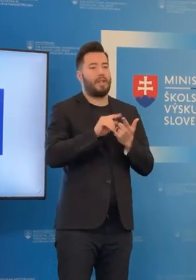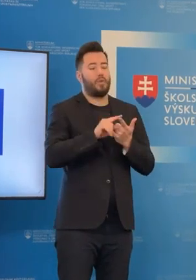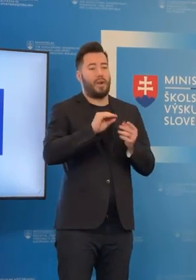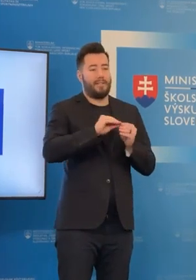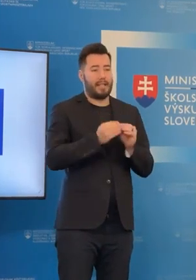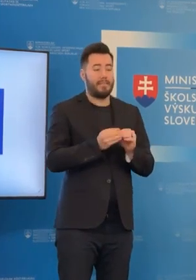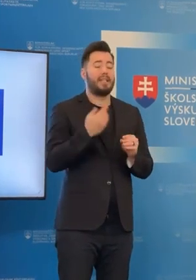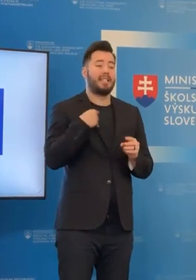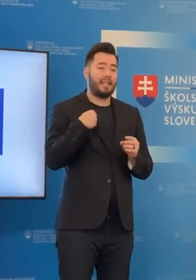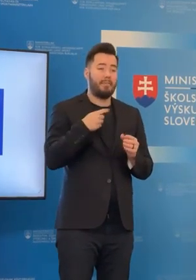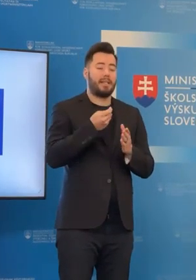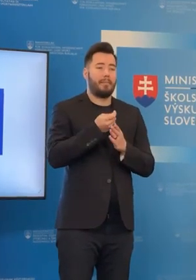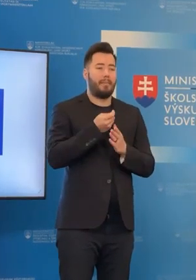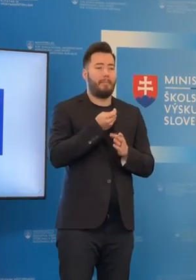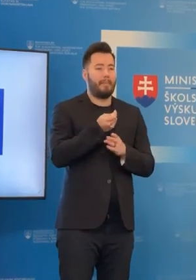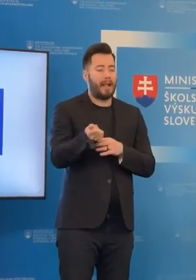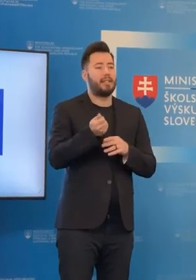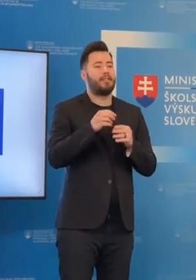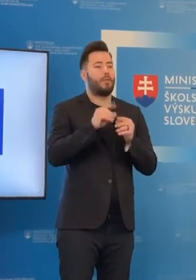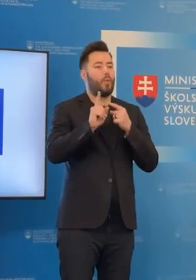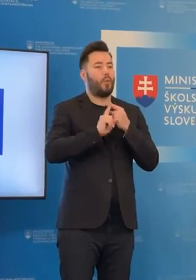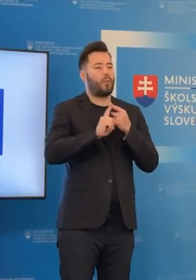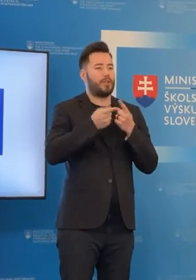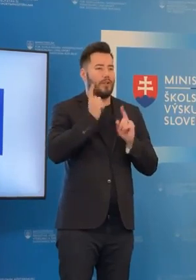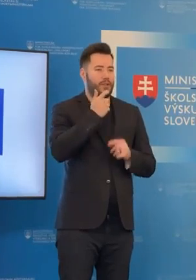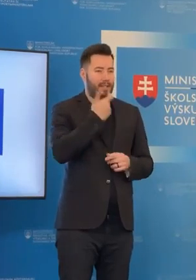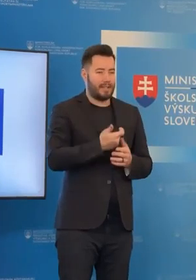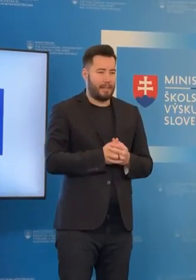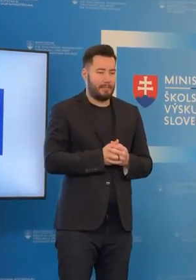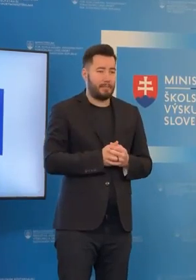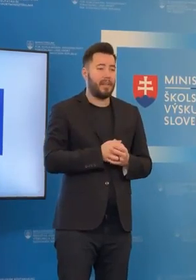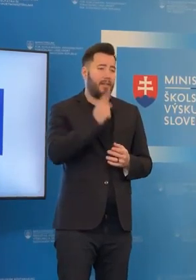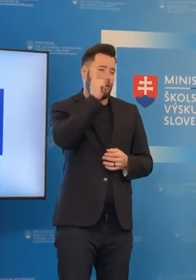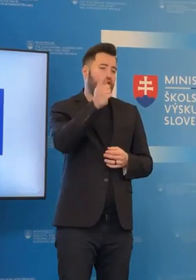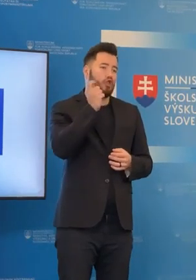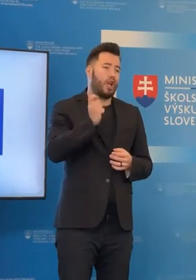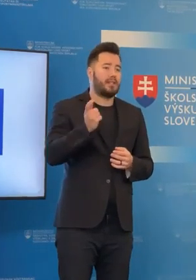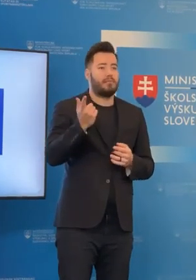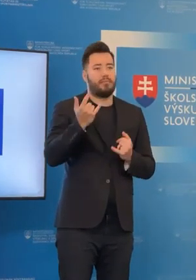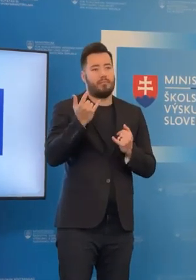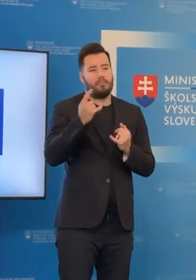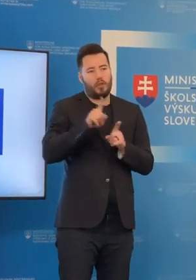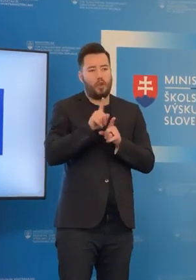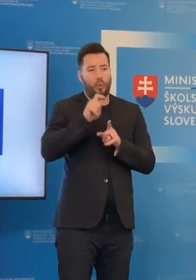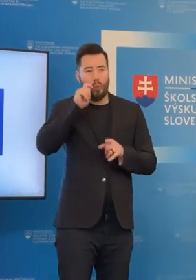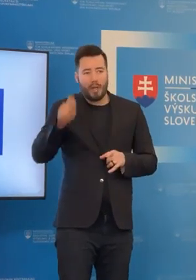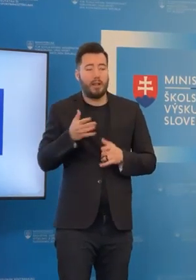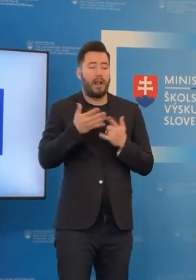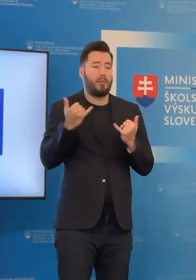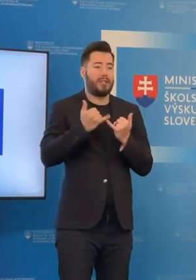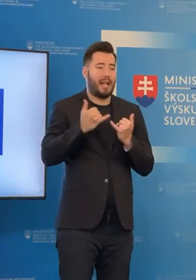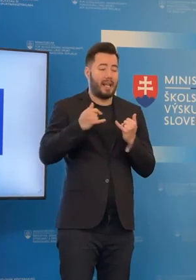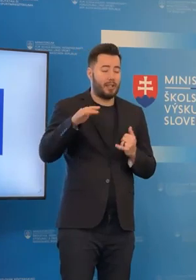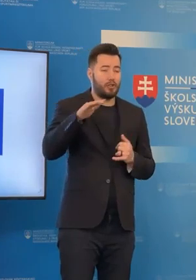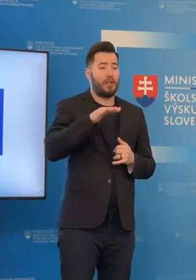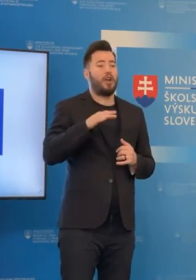kurzu Slovenčiny. Určite viete, že pri vzdelovaní žiakov nie len z Ukrajiny, ale aj zo zahraničia všeobecne si školy nastavujú